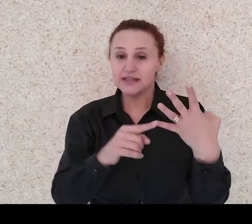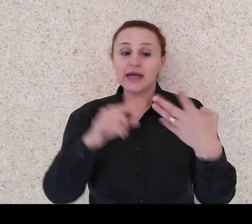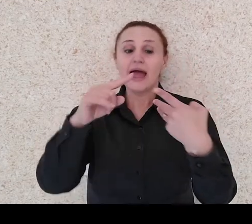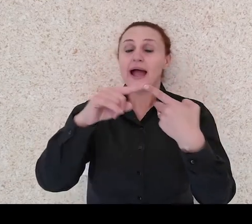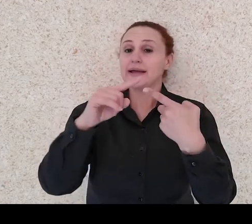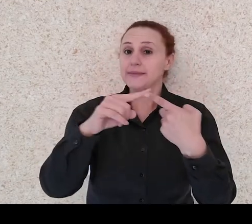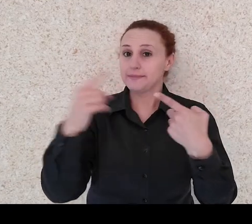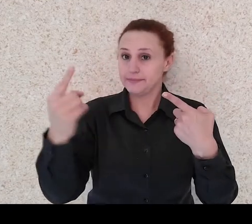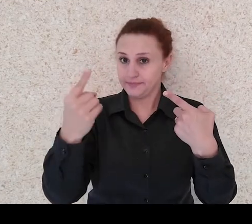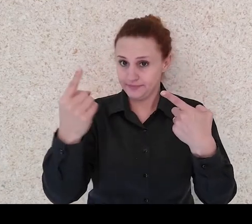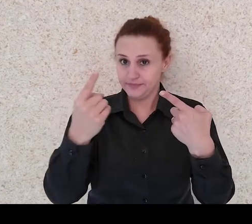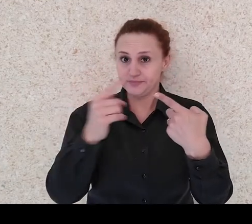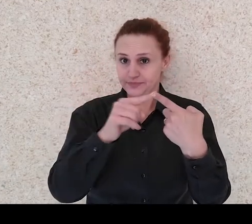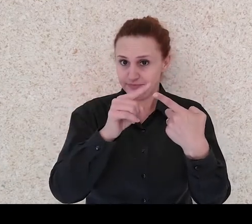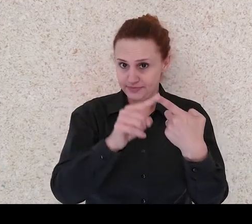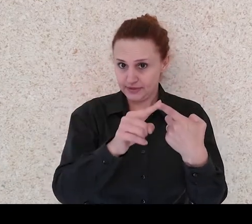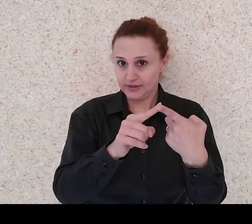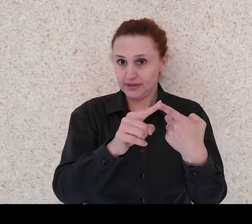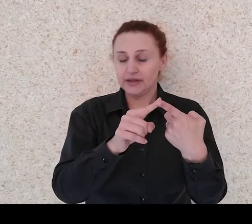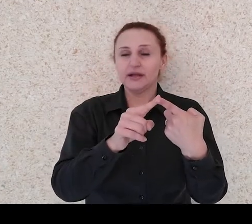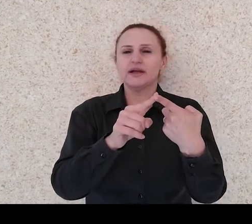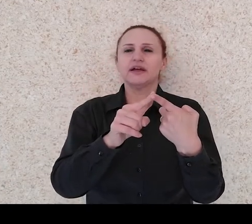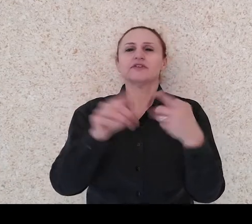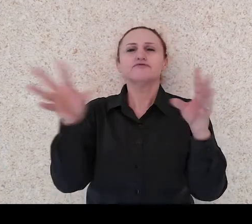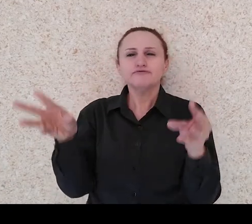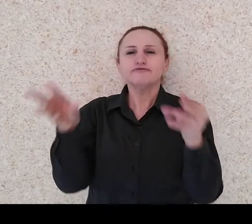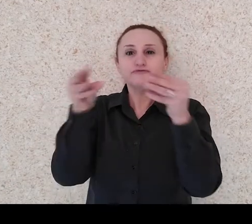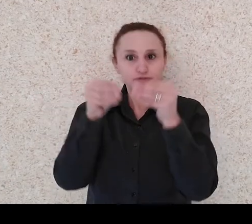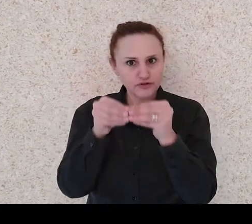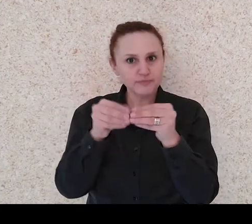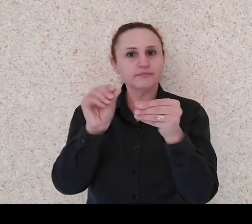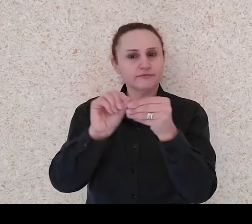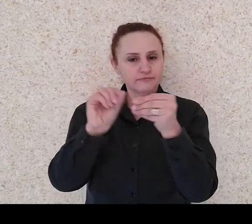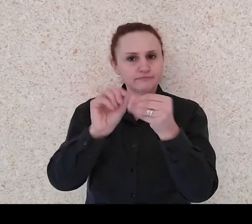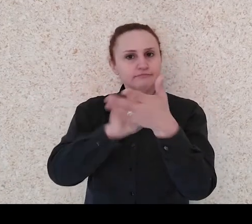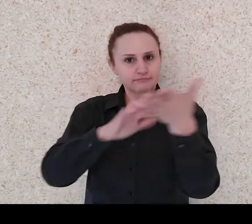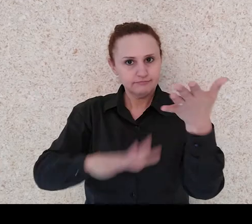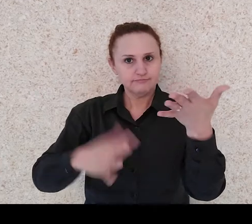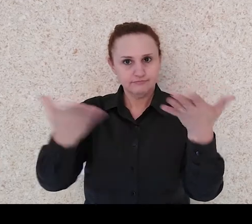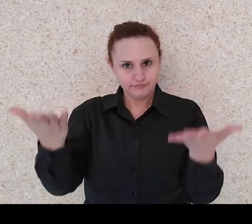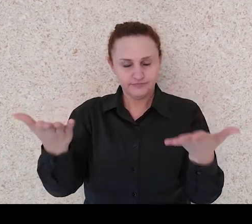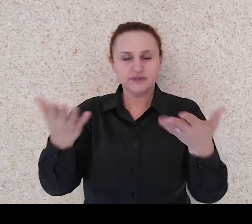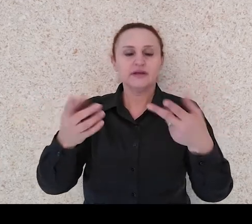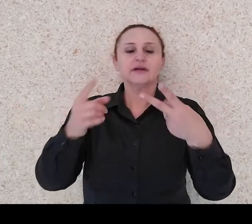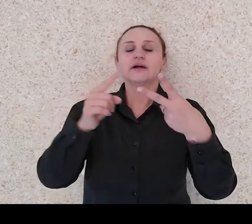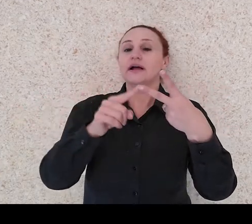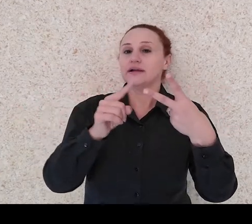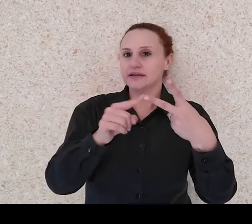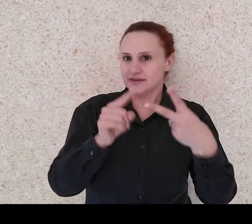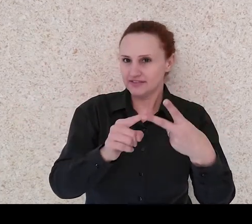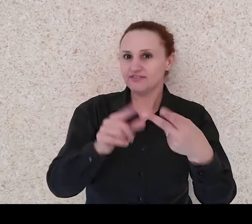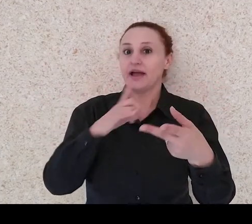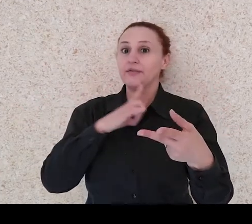Na unidade 2, teremos um artigo e um vídeo em língua de sinais,